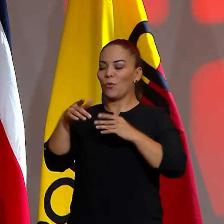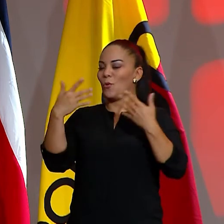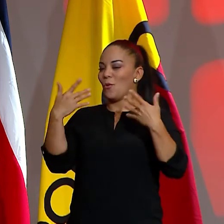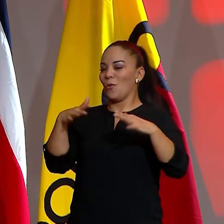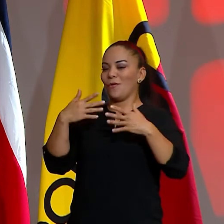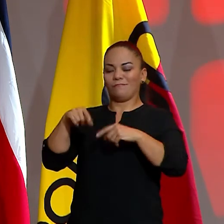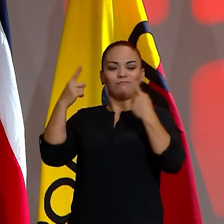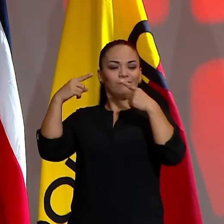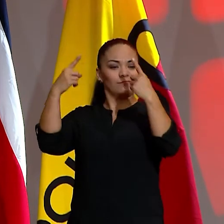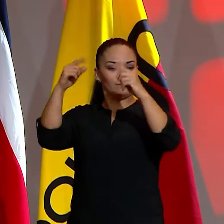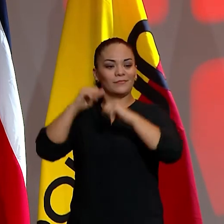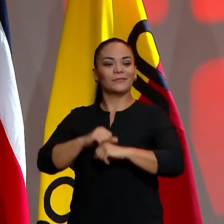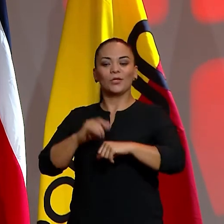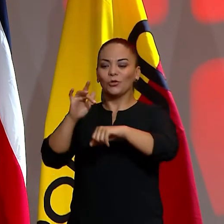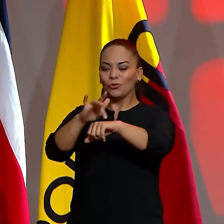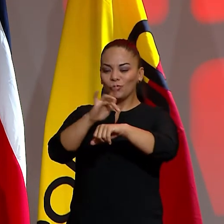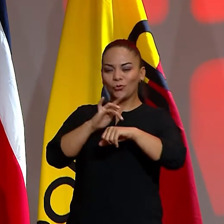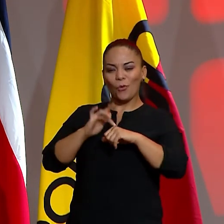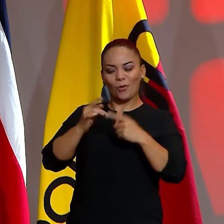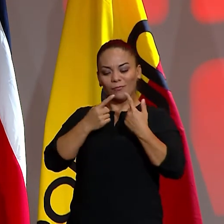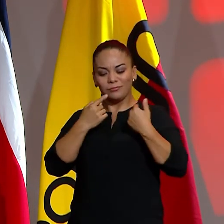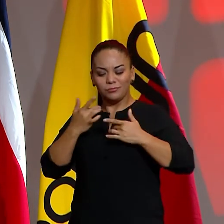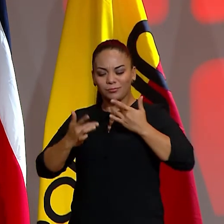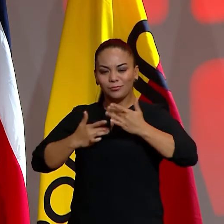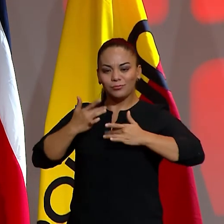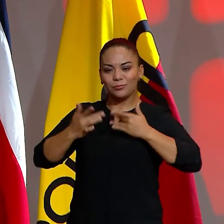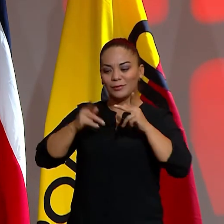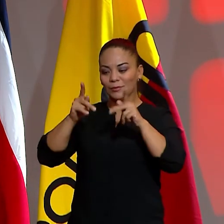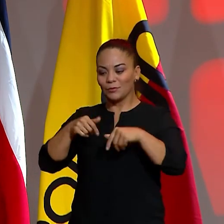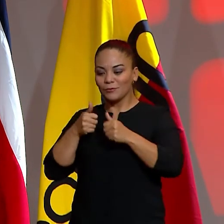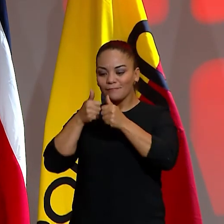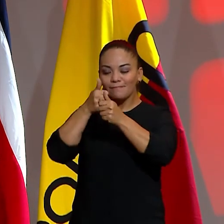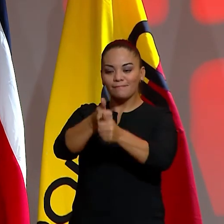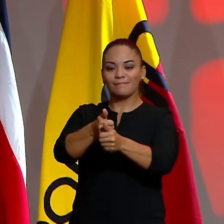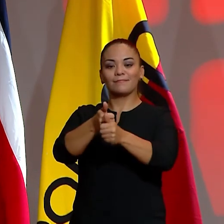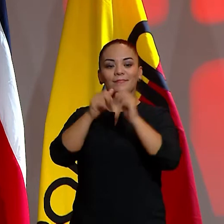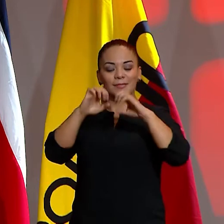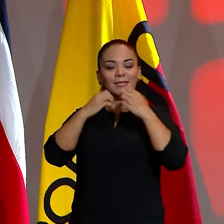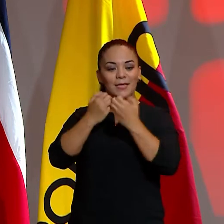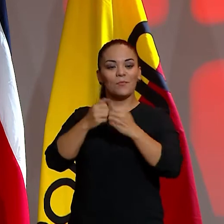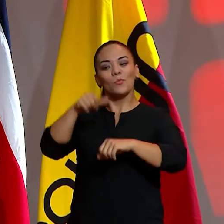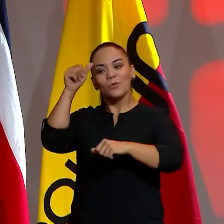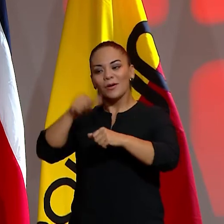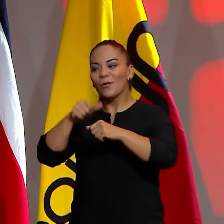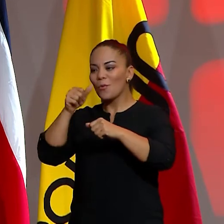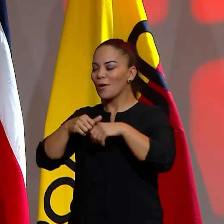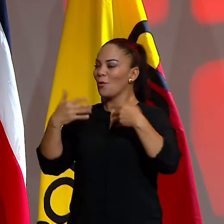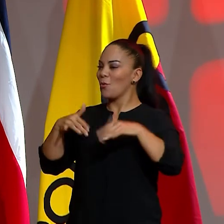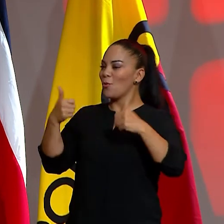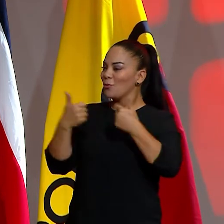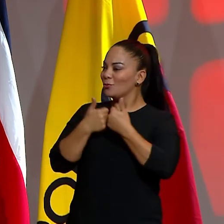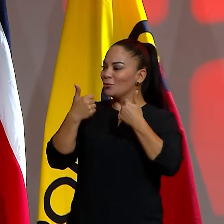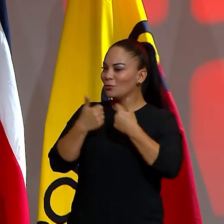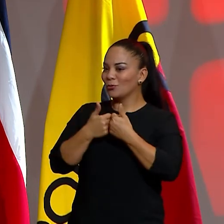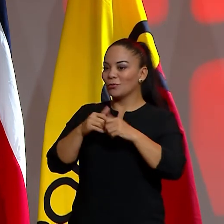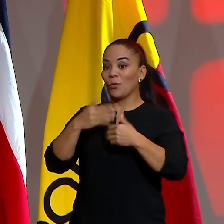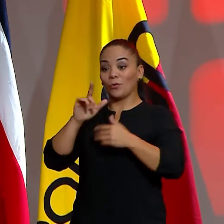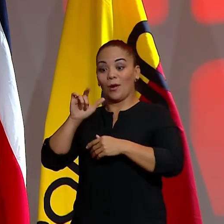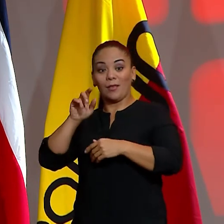se vuelve icónica, toca las fibras más sensibles de sus fieles seguidores y rememora choques inolvidables cuando le dan